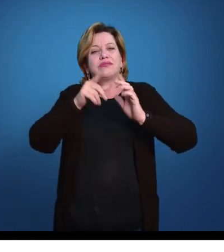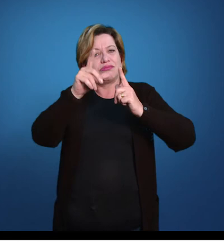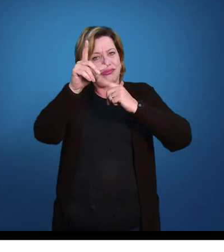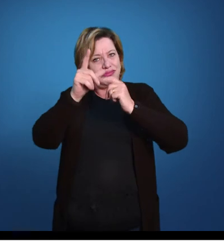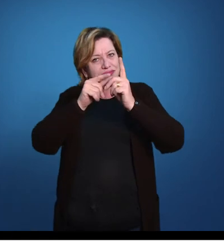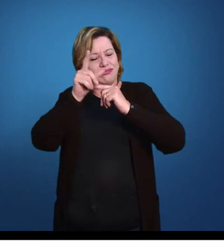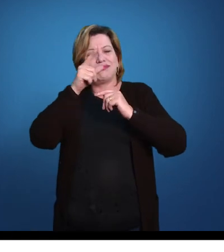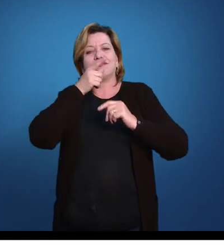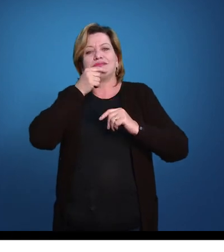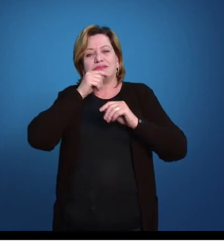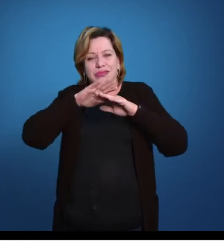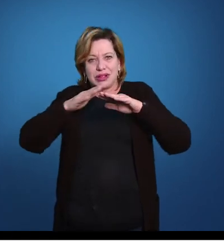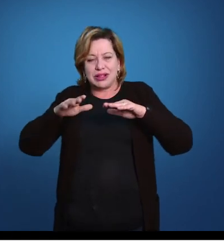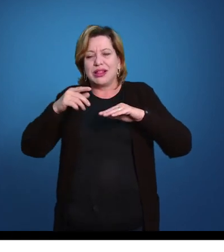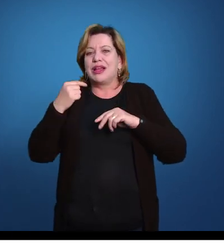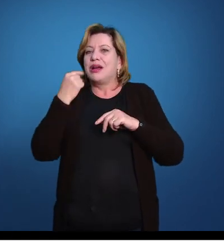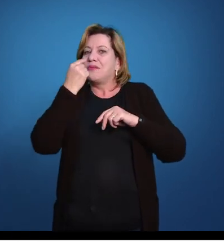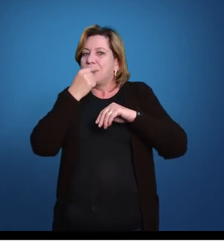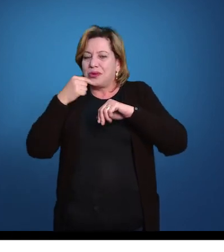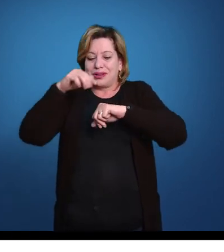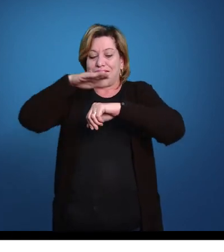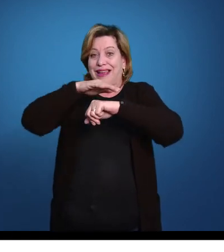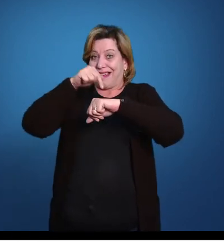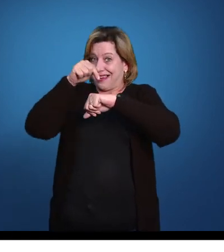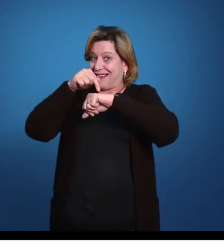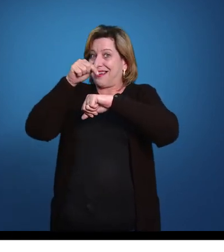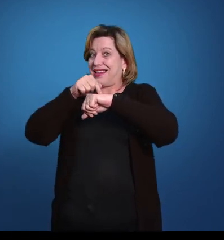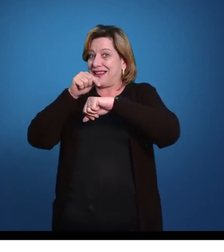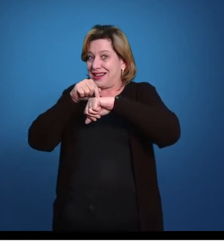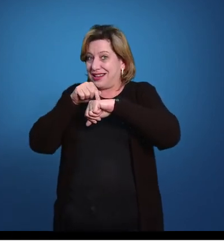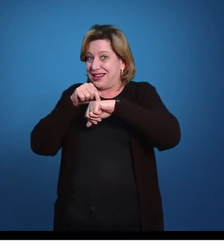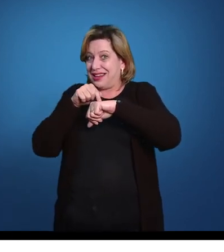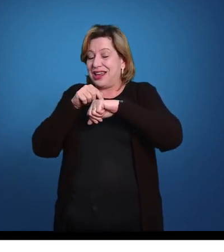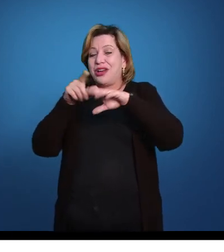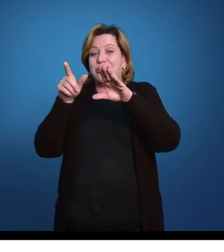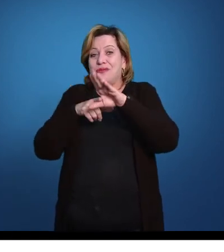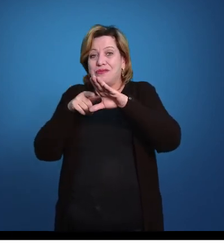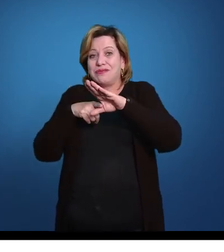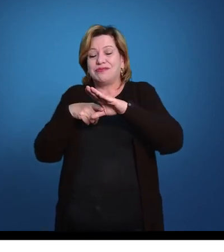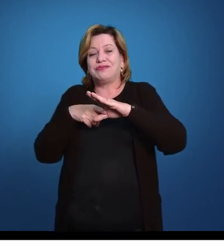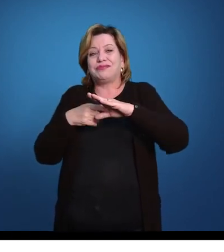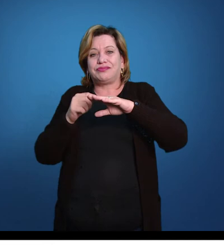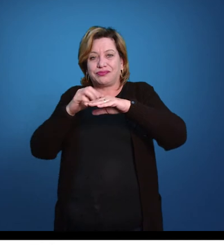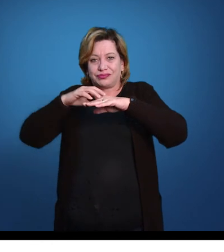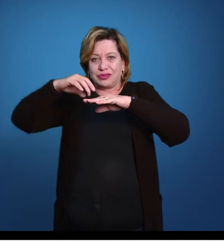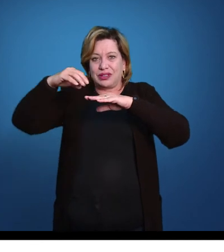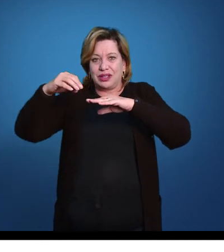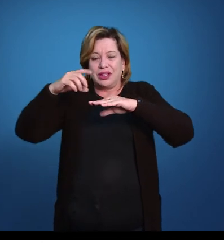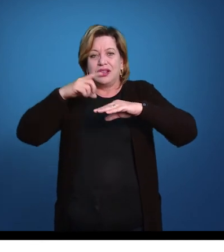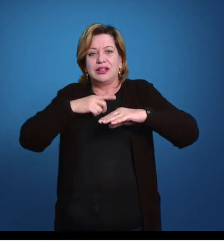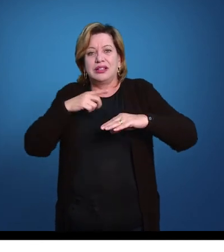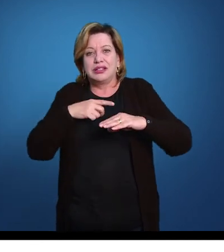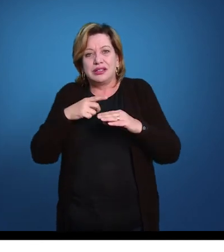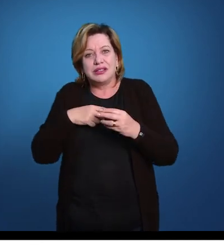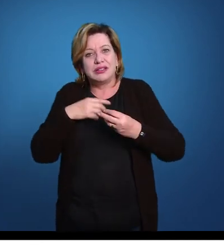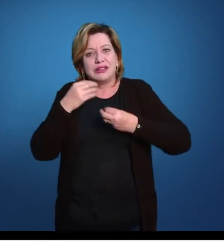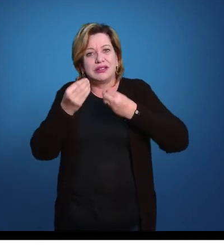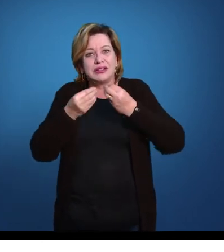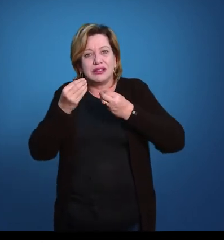para cima, os pés ambulacrais, os braços desse animal são voltados para cima, né, e ele tem um trato digestivo em forma de U,